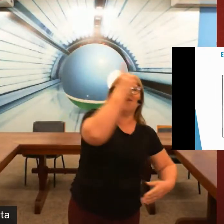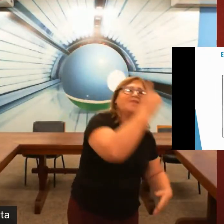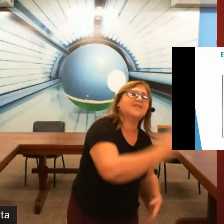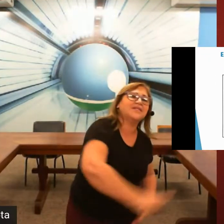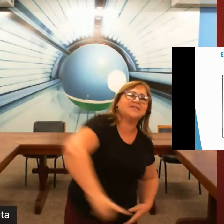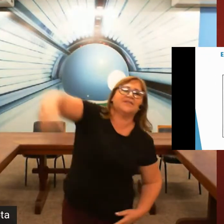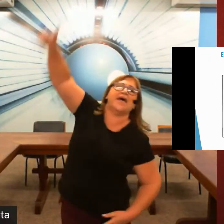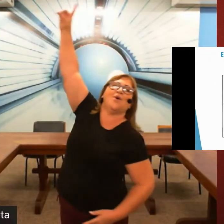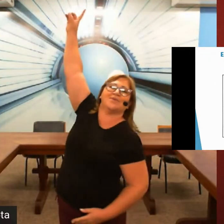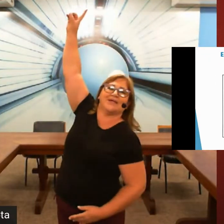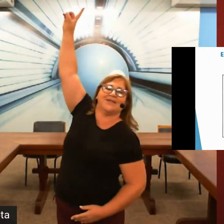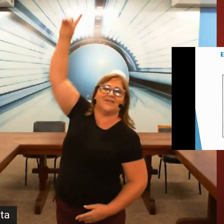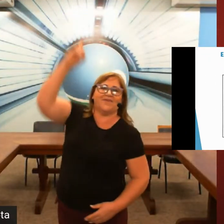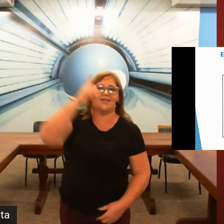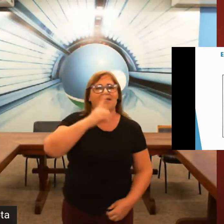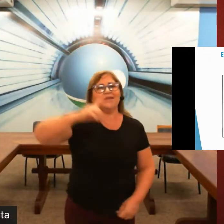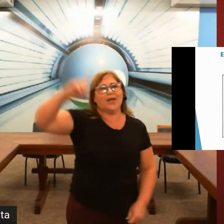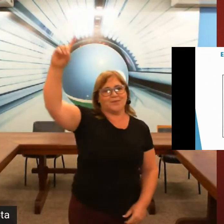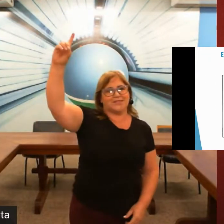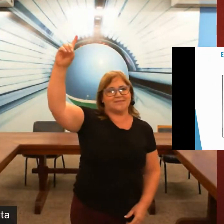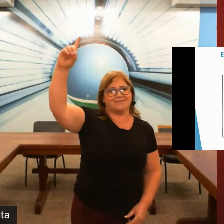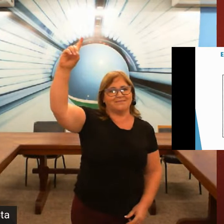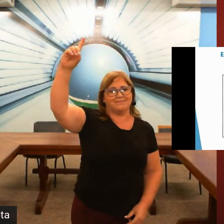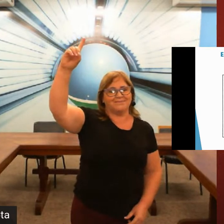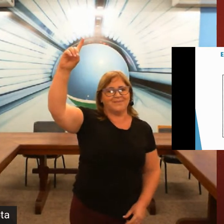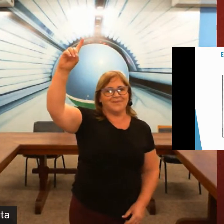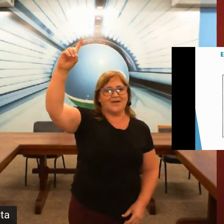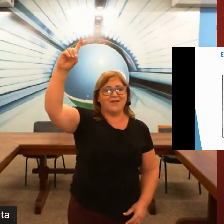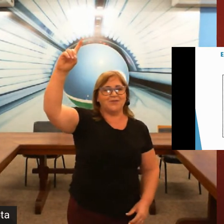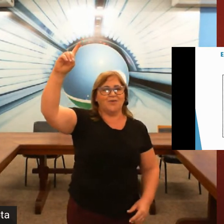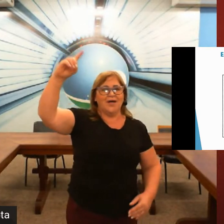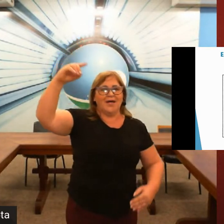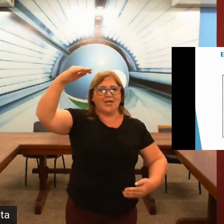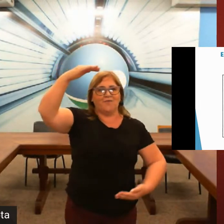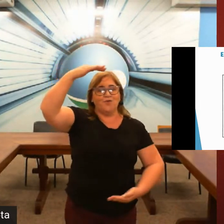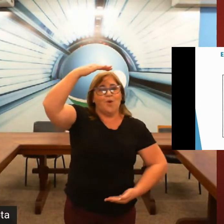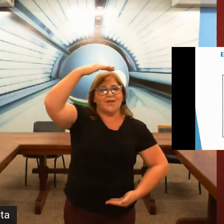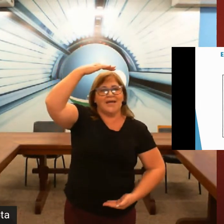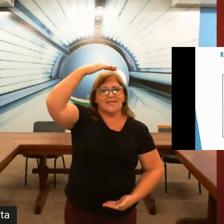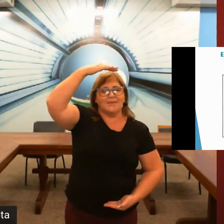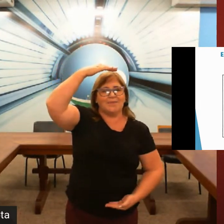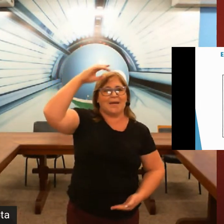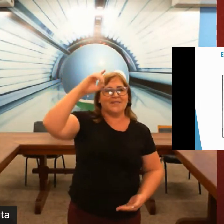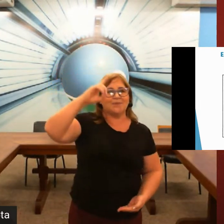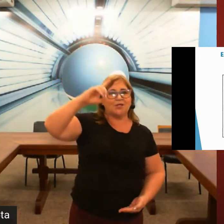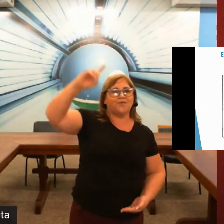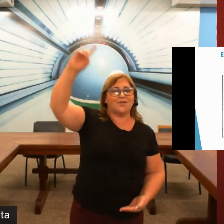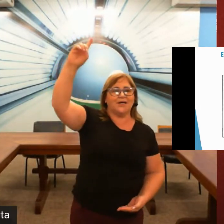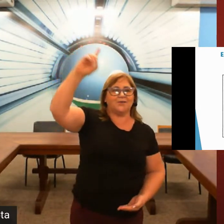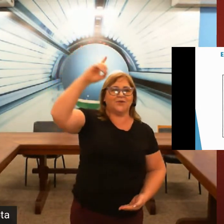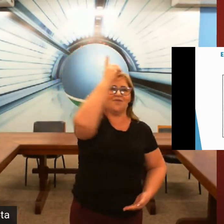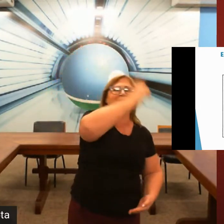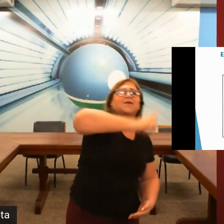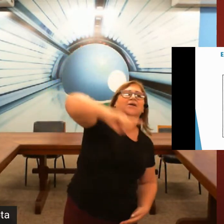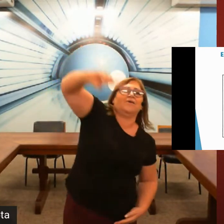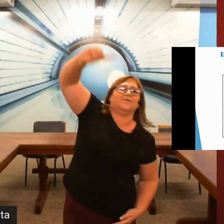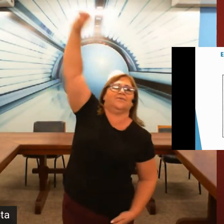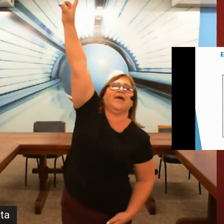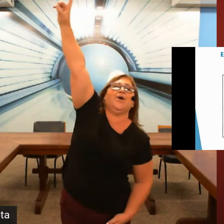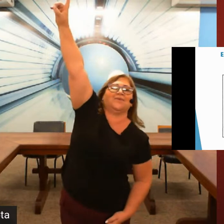não vai fazer esse Deus aqui, você vai fazer Deus. Está vendo que eu fui um pouquinho acima da minha cabeça, mas eu não fui tanto? Eu não fiz aqui. Deus.